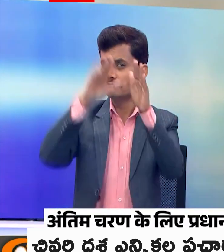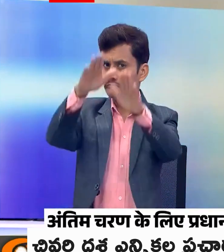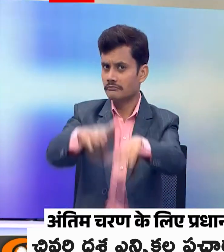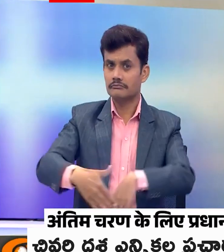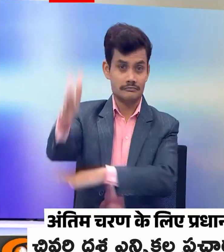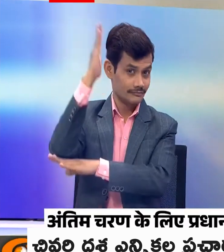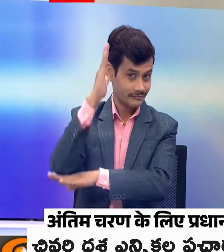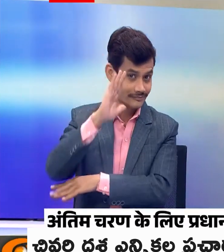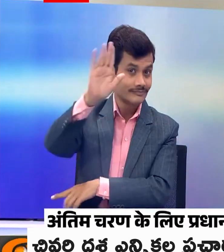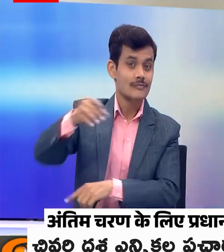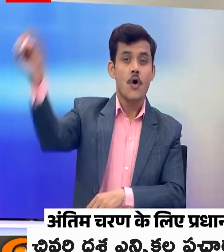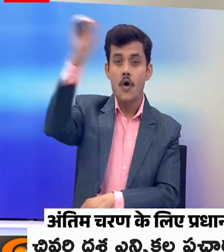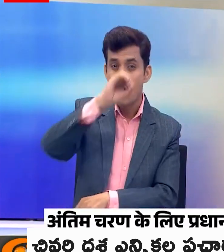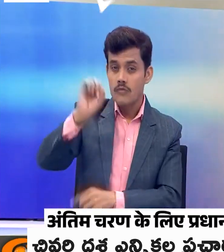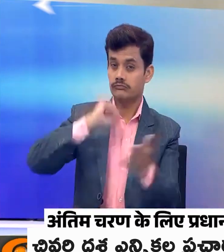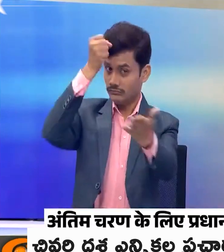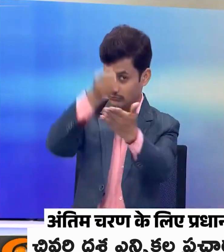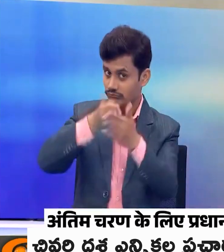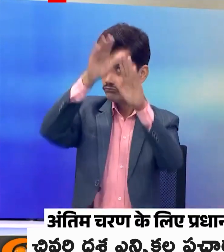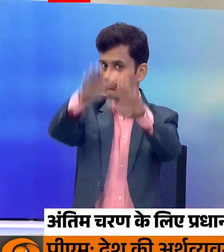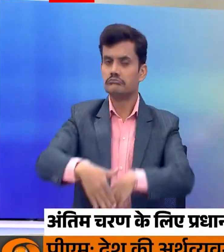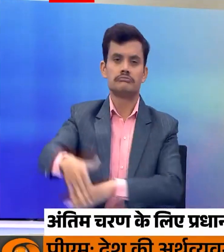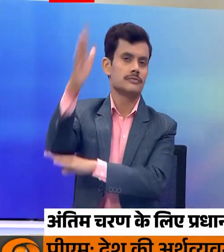सभा के बाद उडीशा में करेंगे जन्द सभाएं